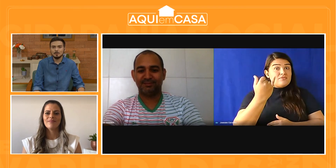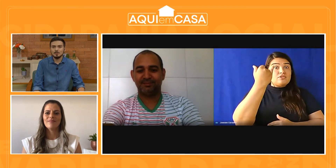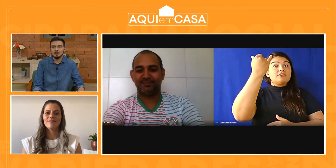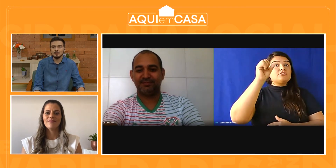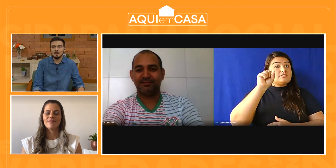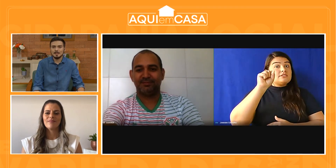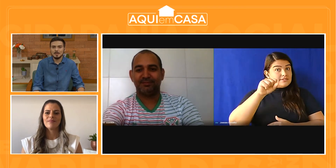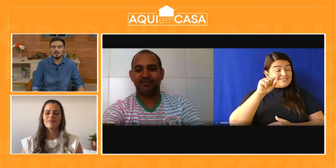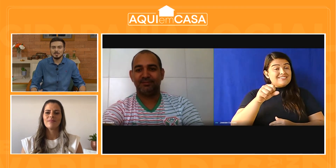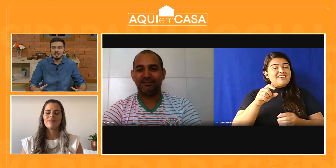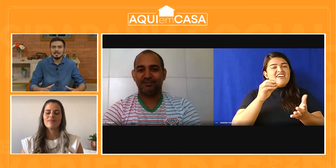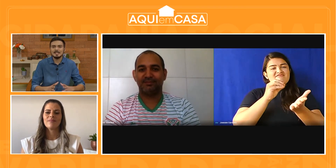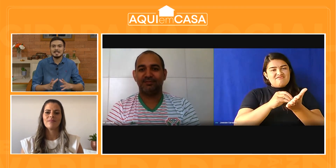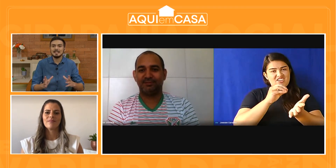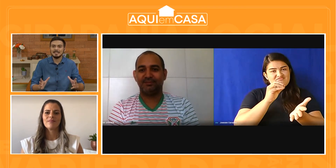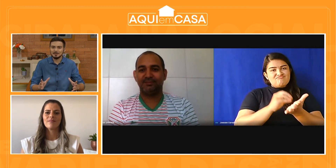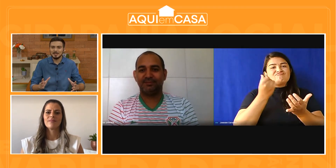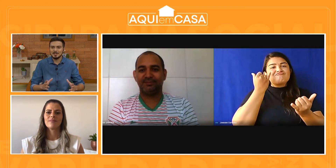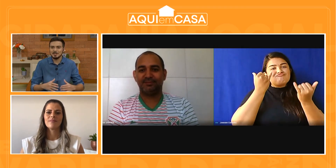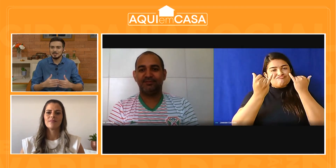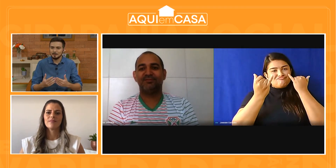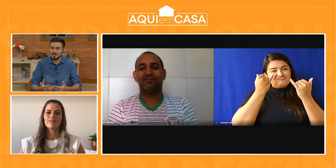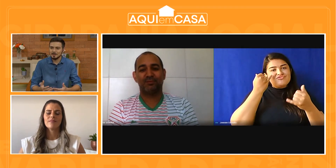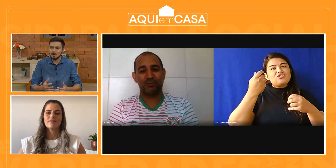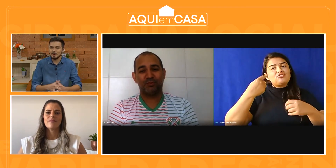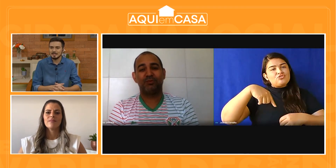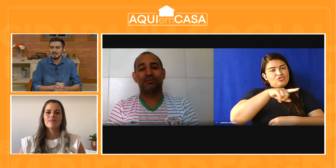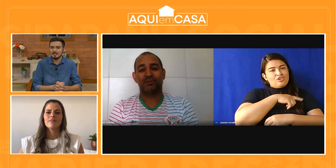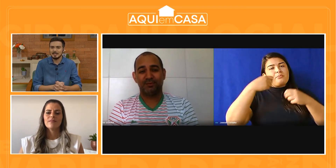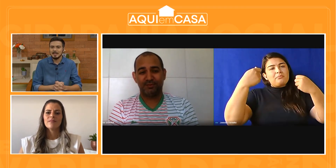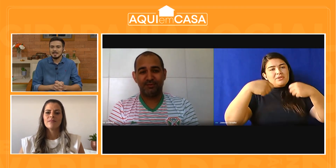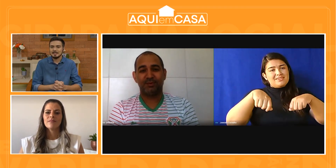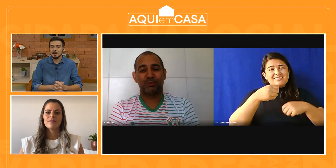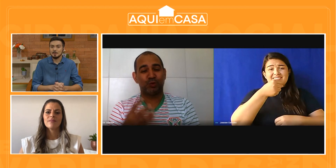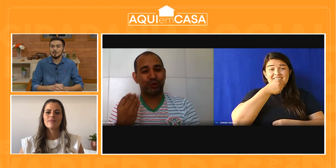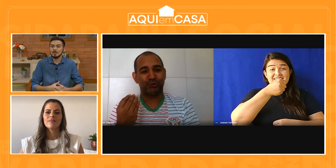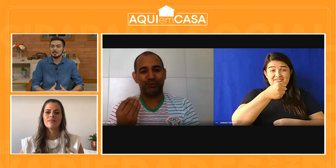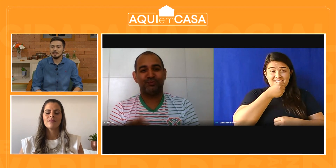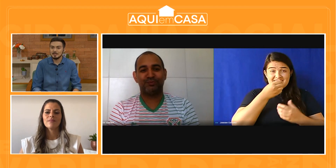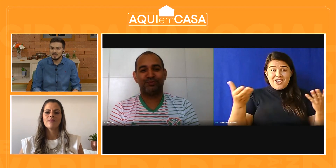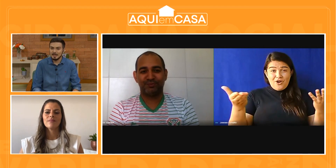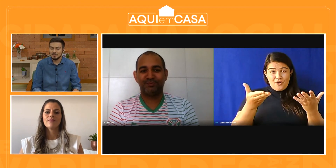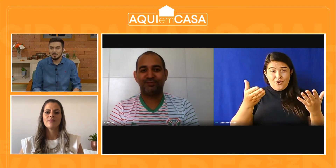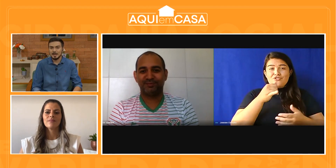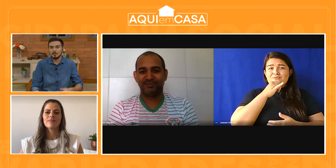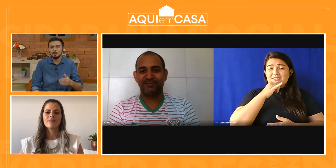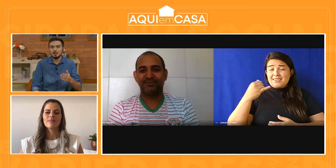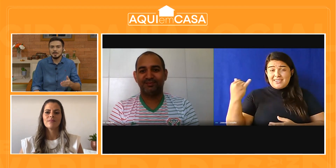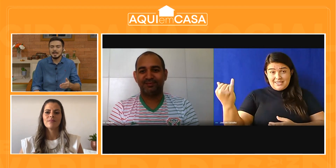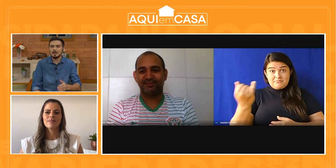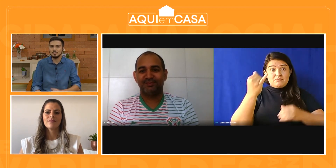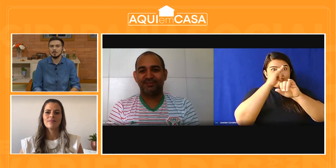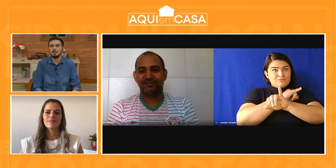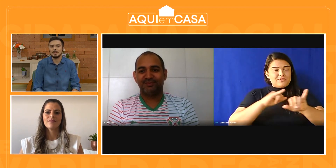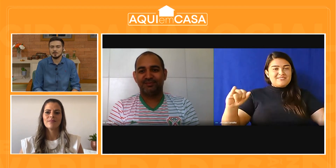de informação, a gente tem que ir sanando, né, acho que entrevistas como essa daqui são importantes para isso. Leonardo, muito obrigado, viu, pela sua